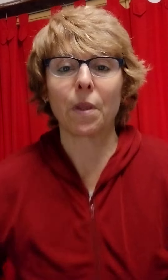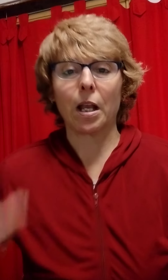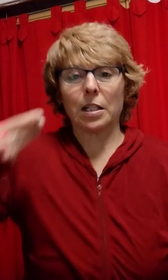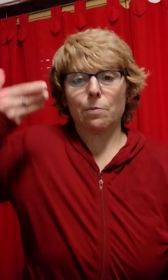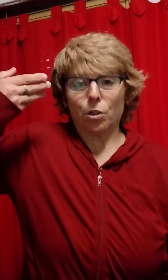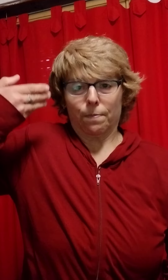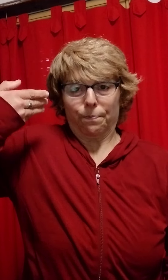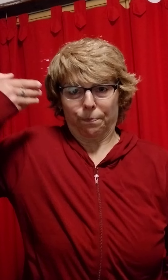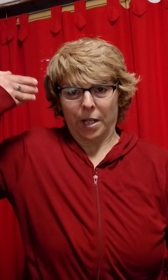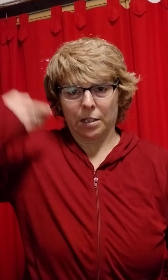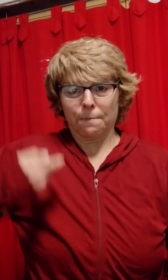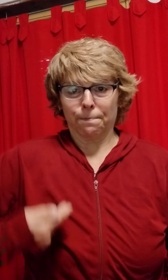Hacemos así.